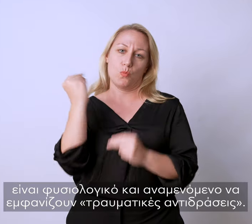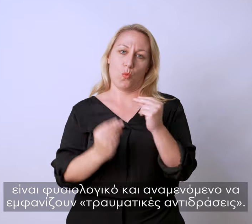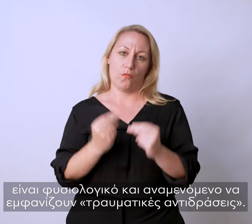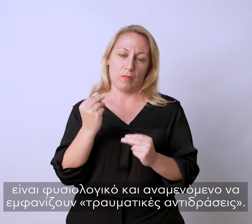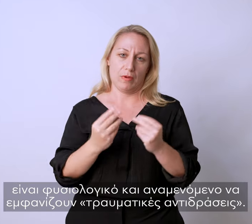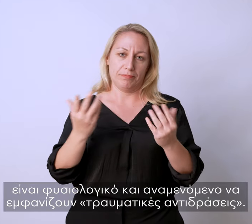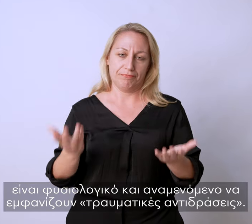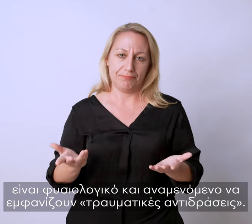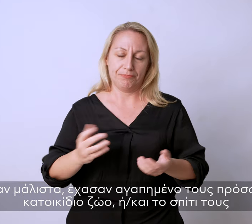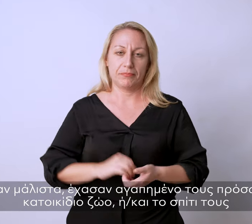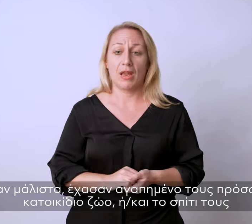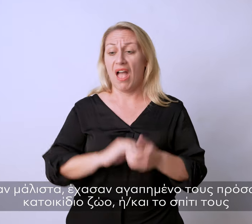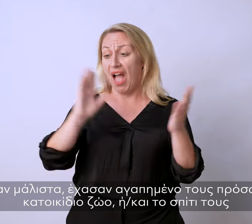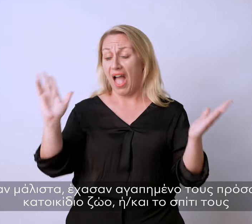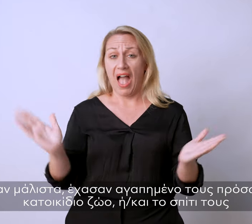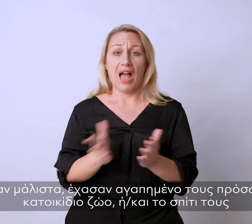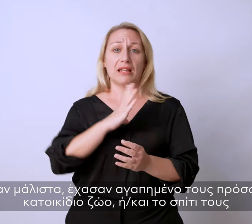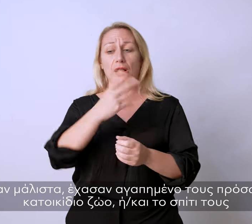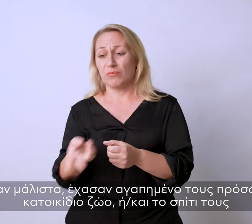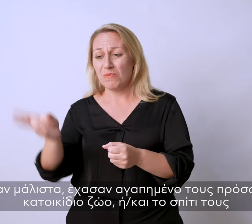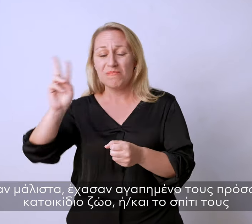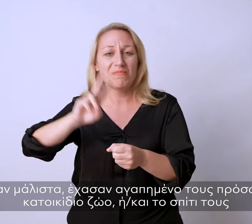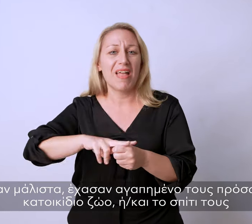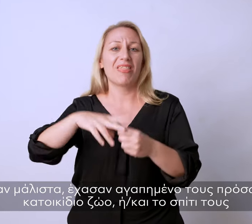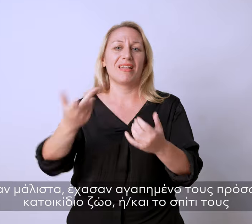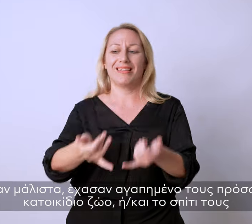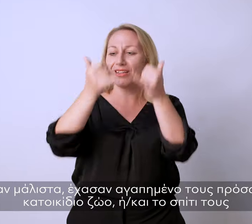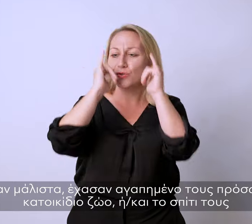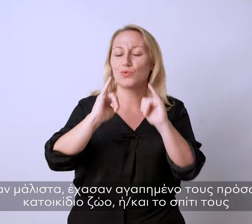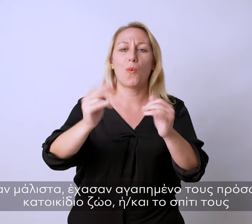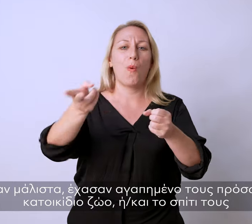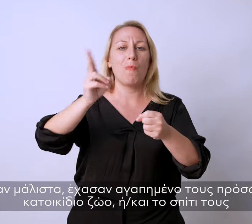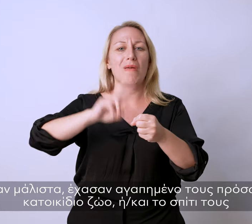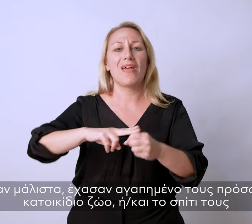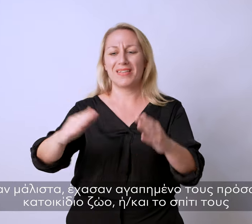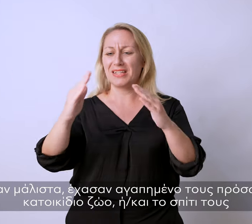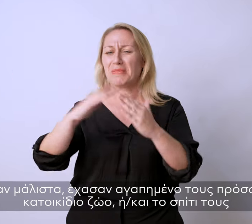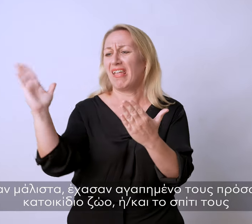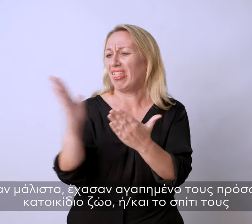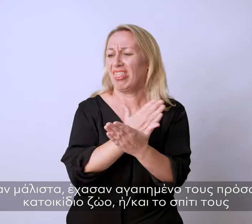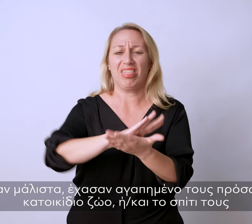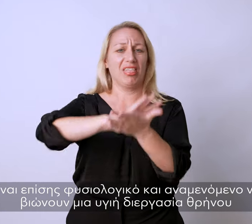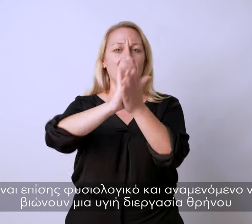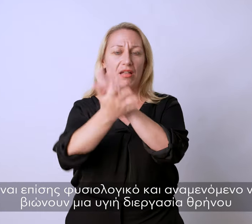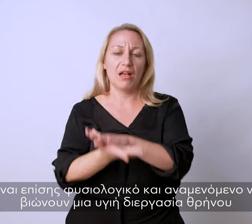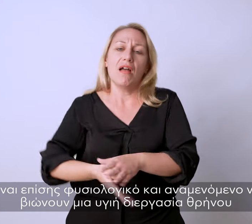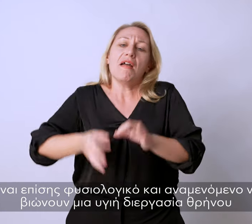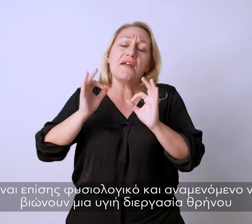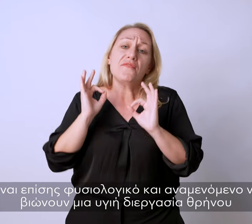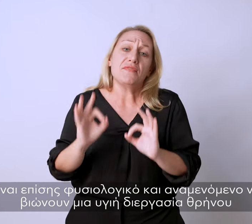Όταν μάλιστα έχασαν αγαπημένο τους πρόσωπο, κατοικίδιο ζώο ή και το σπίτι τους είναι επίσης φυσιολογικό και